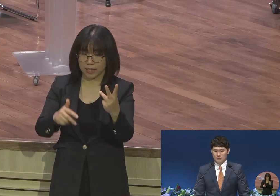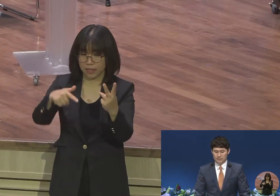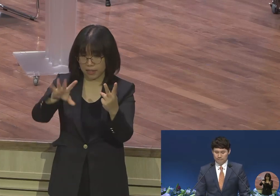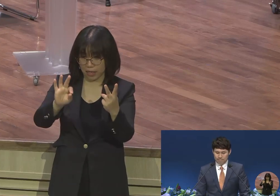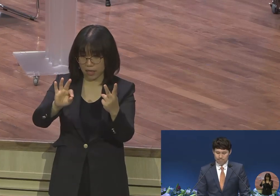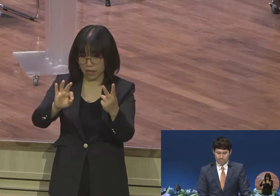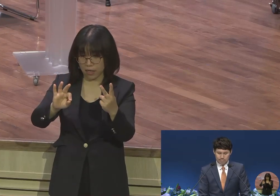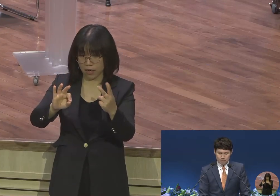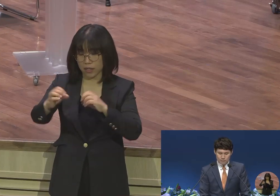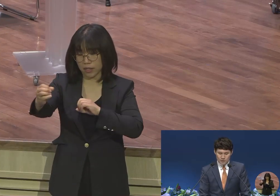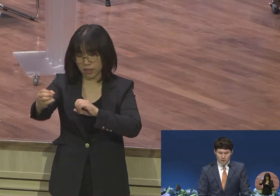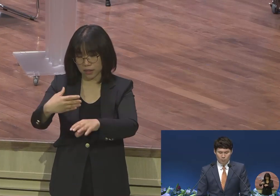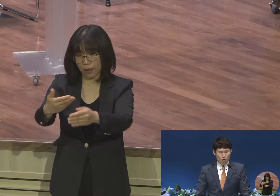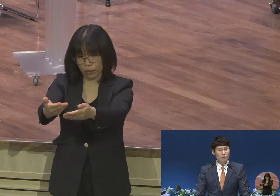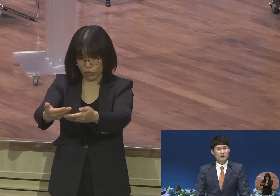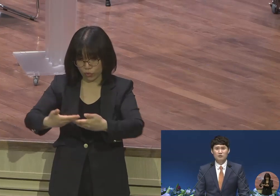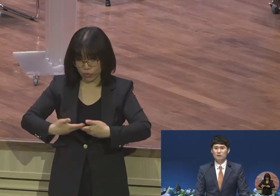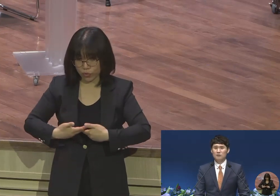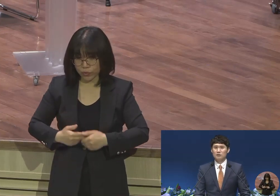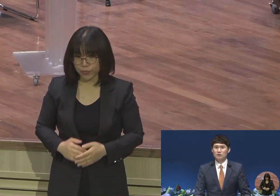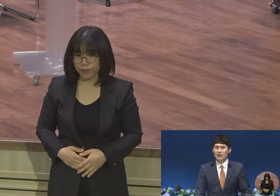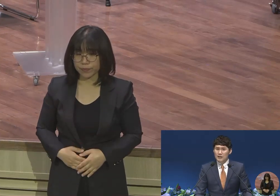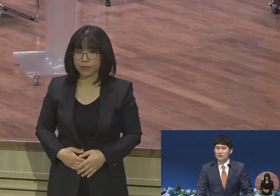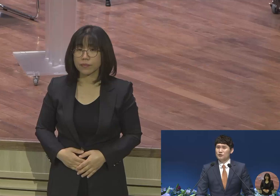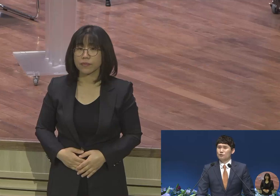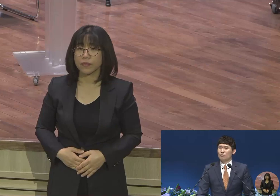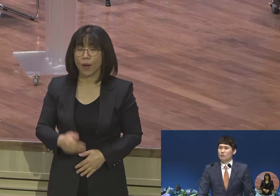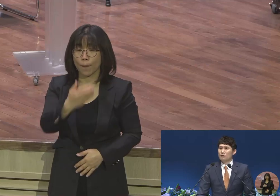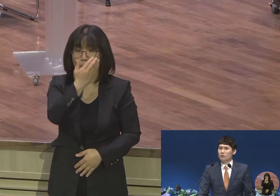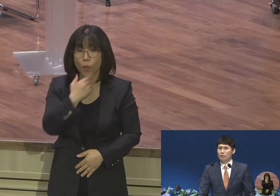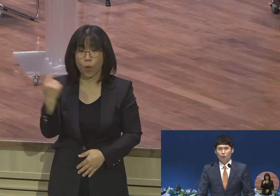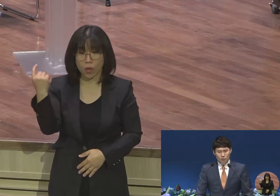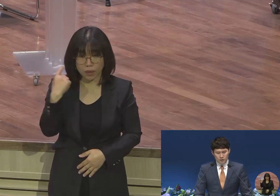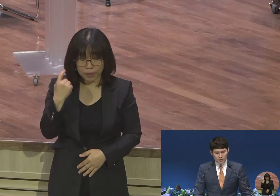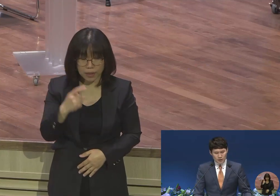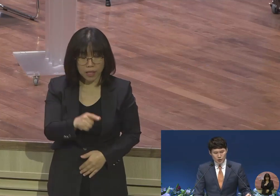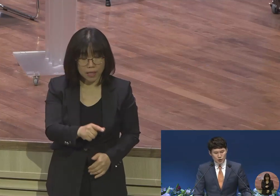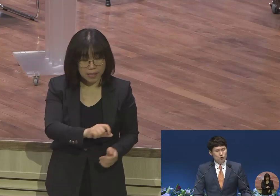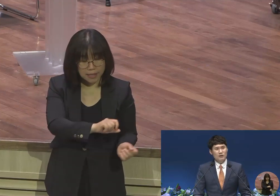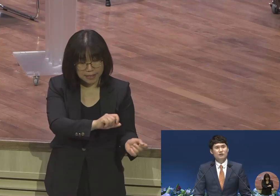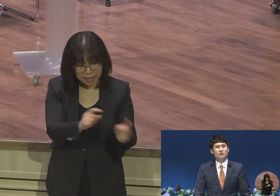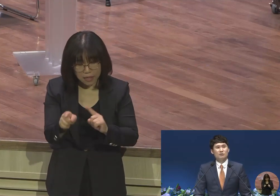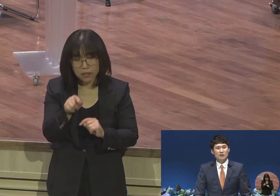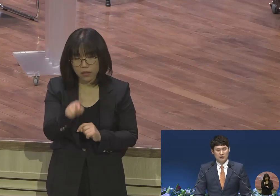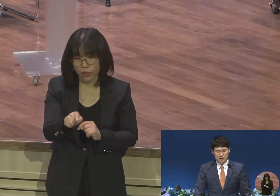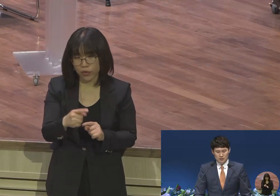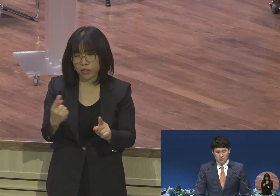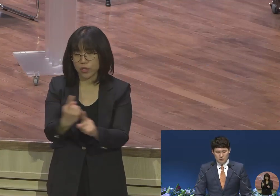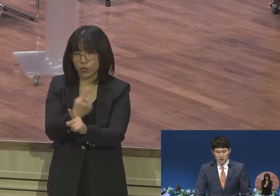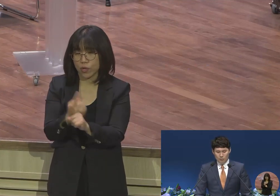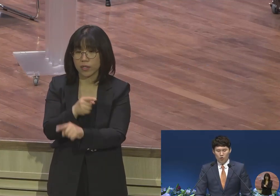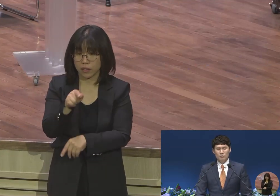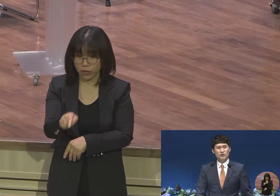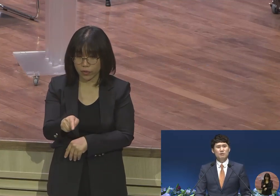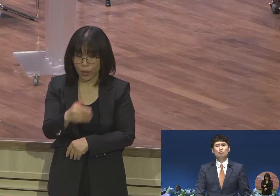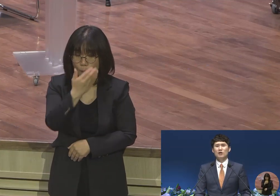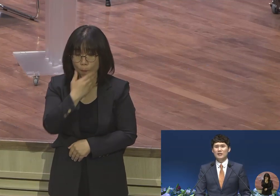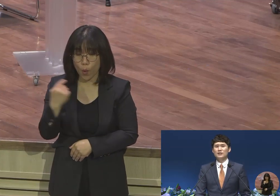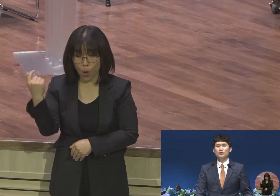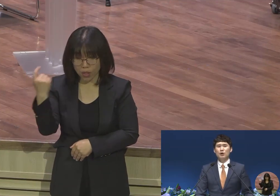보금은 살리는 것이고 보금은 치유하는 것입니다 보금은 신분과 상태를